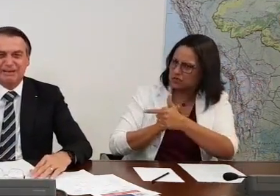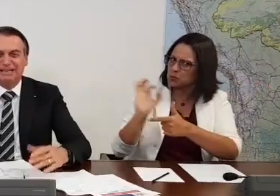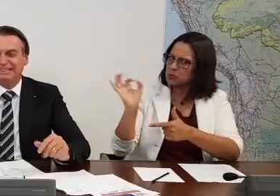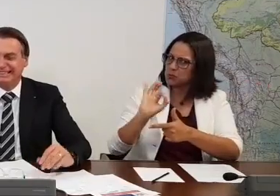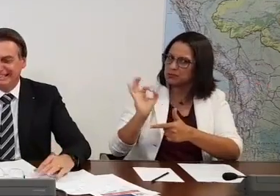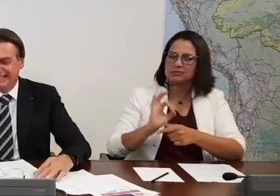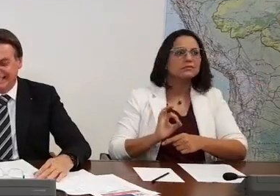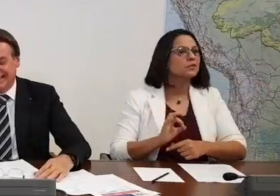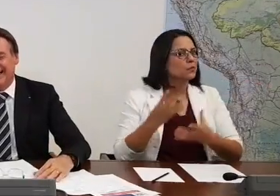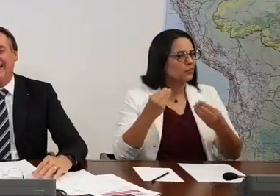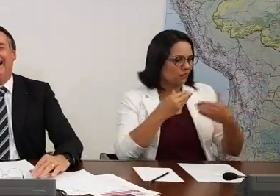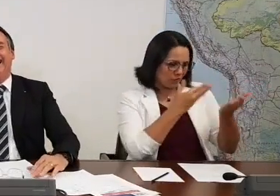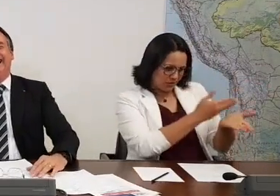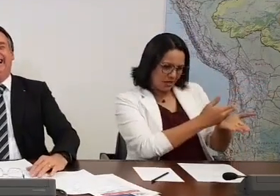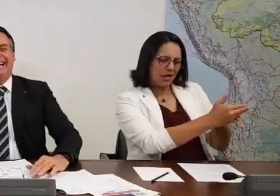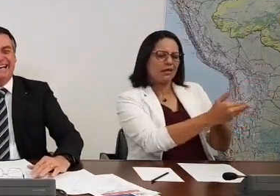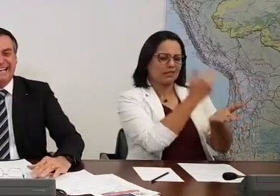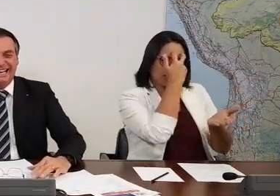Comecei com o senhor.